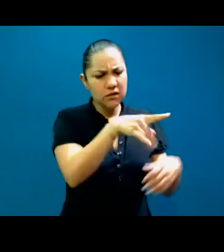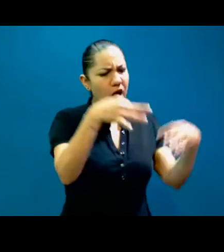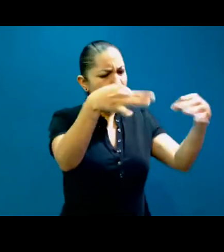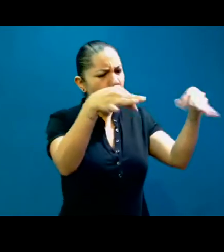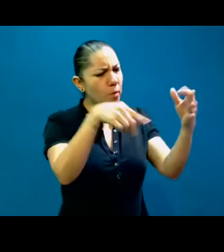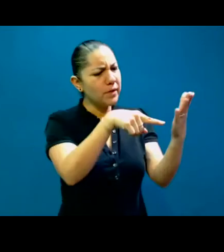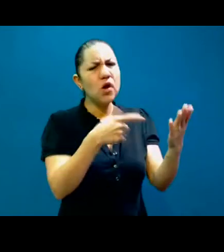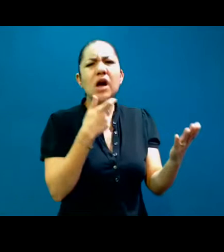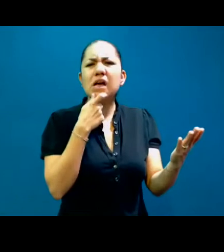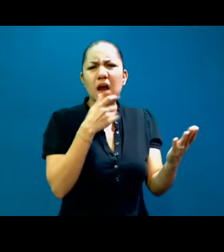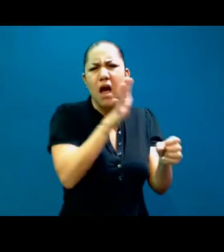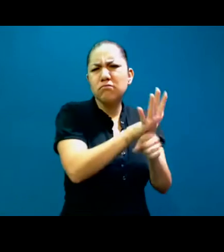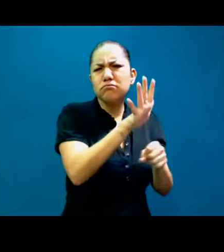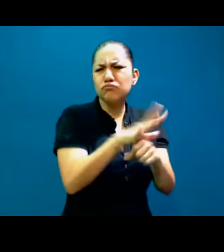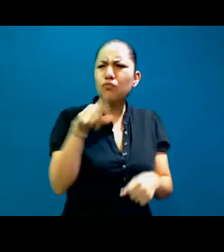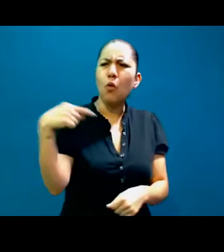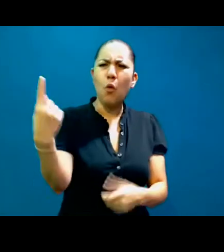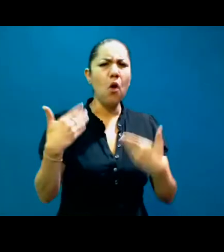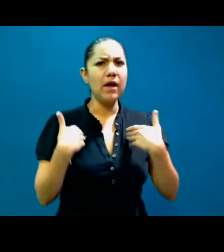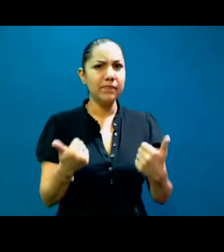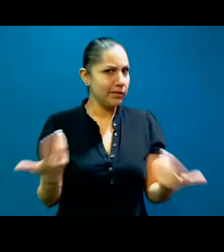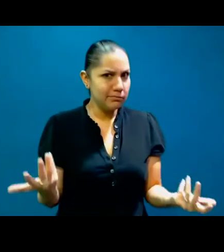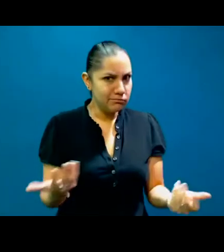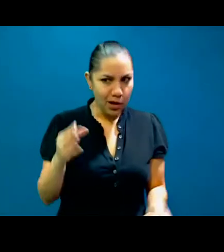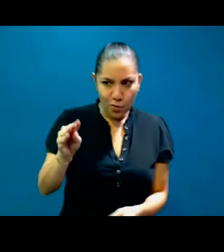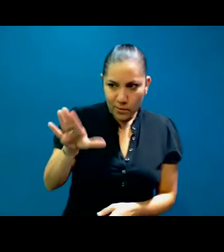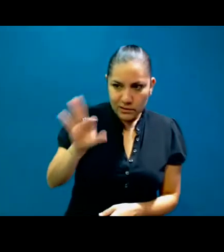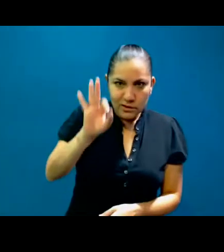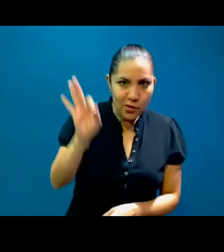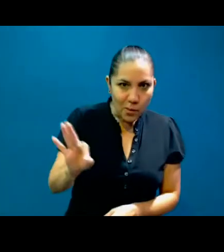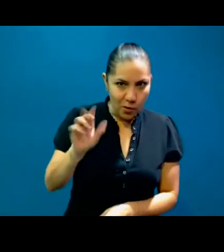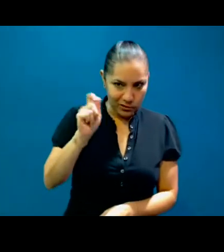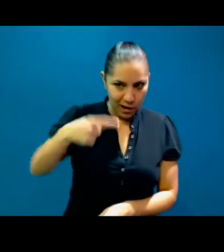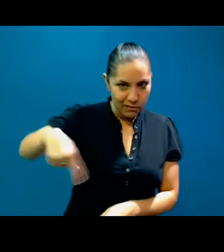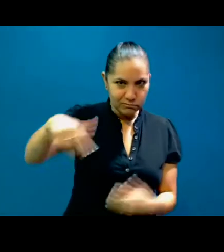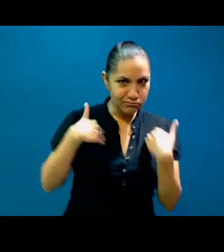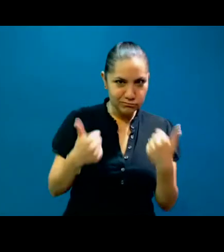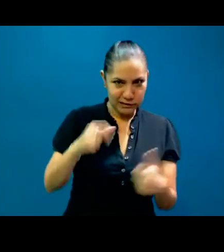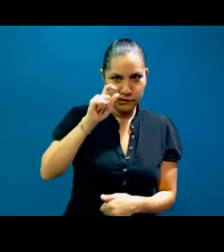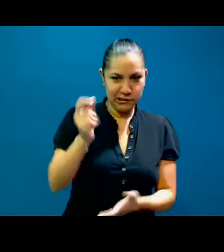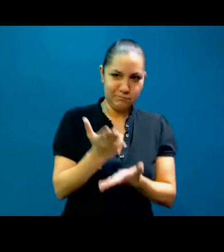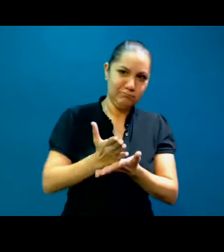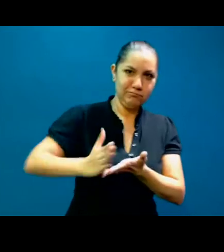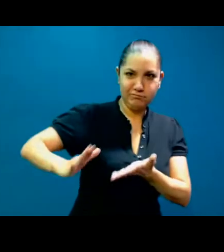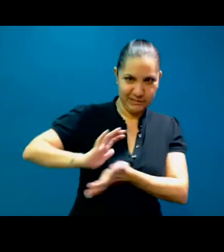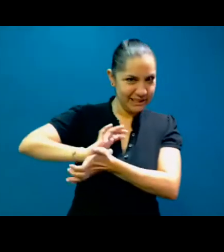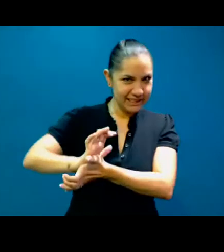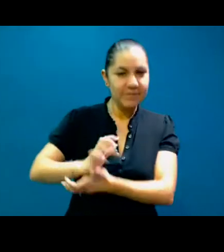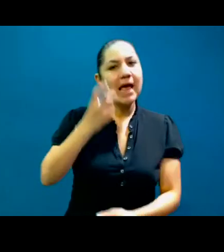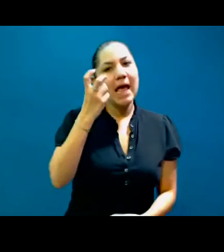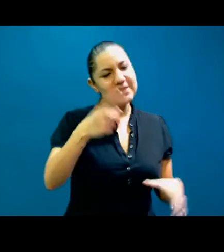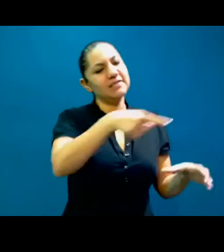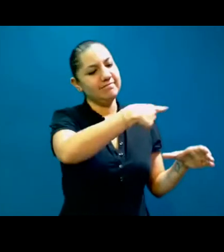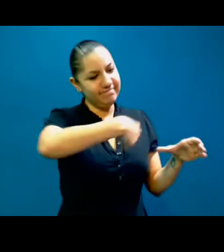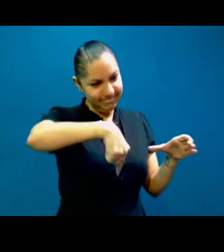traducción, discrimina contra el 95% de la población. Entonces, empezó todo movimiento para presentar una acción